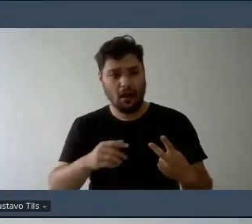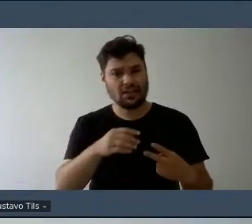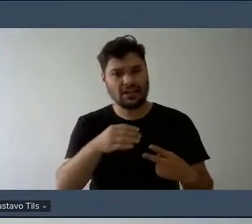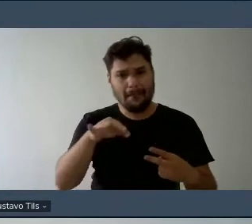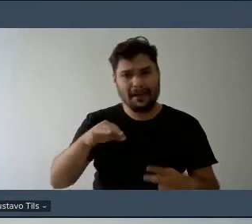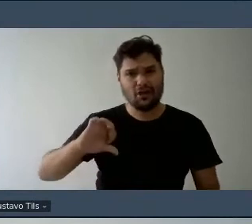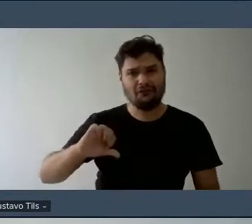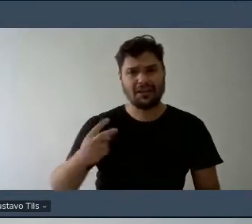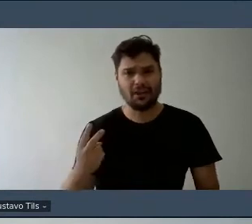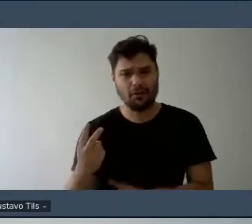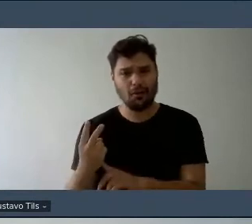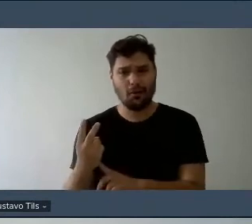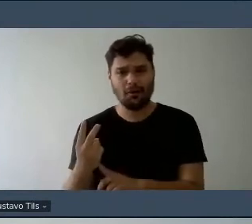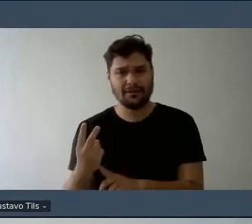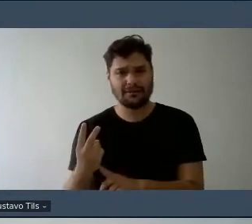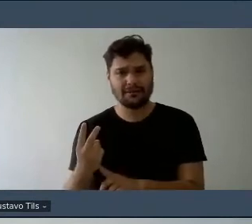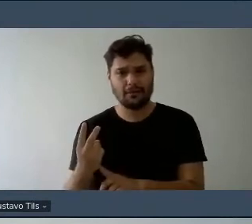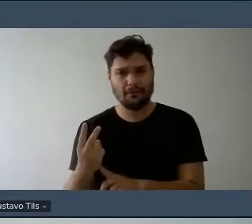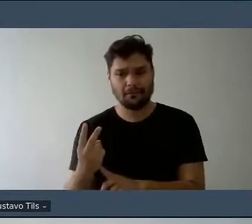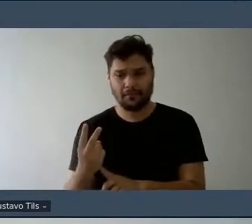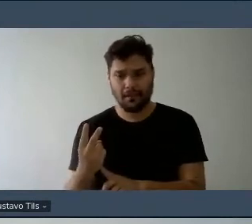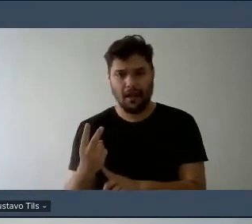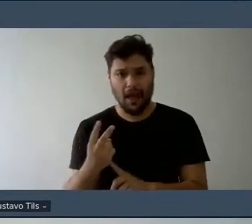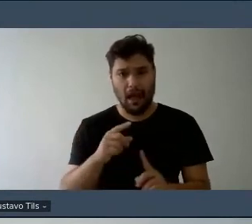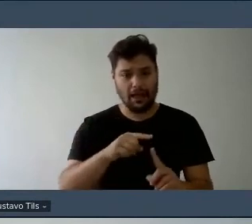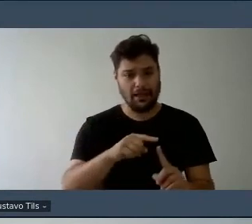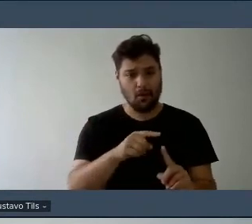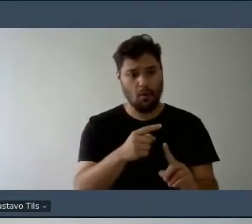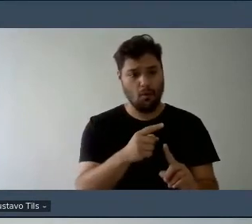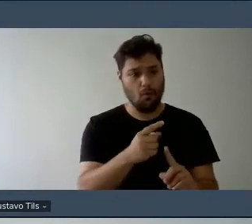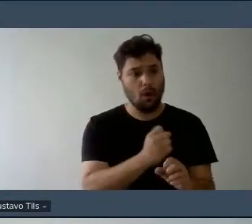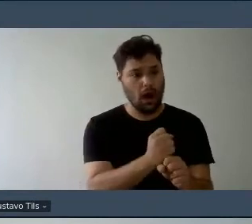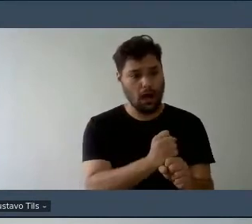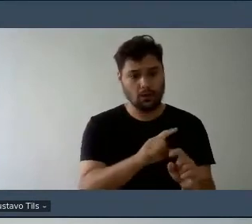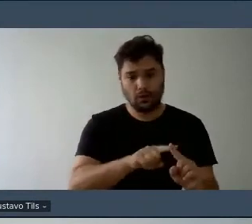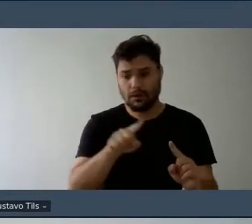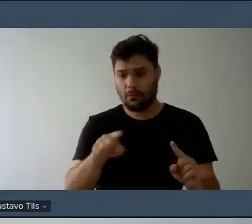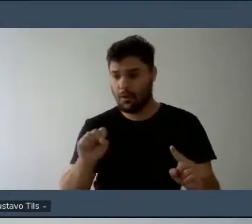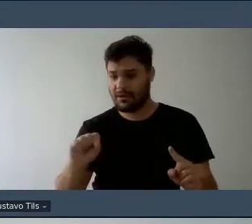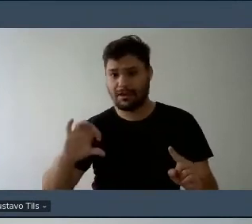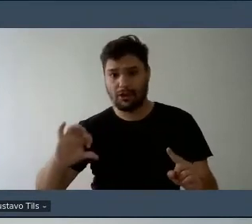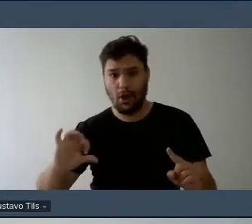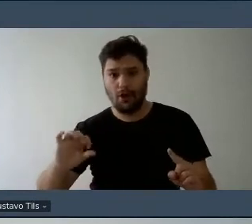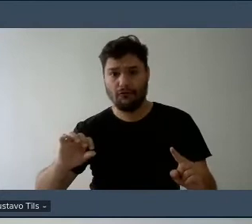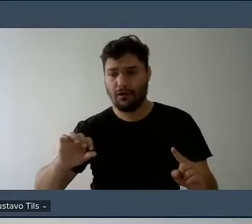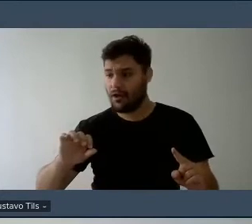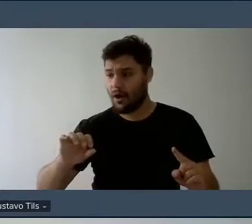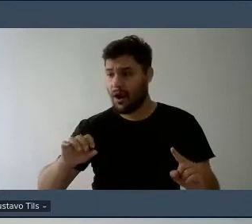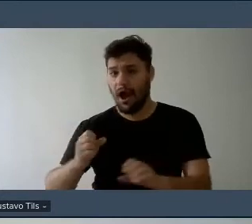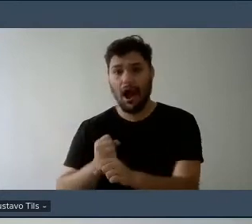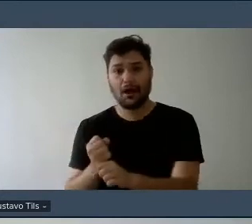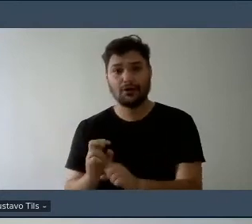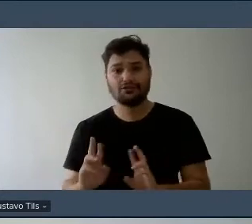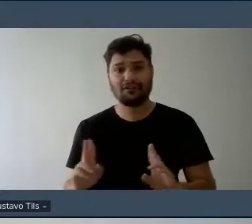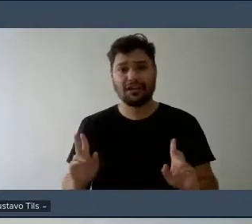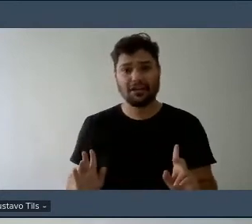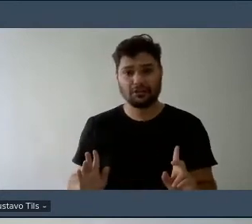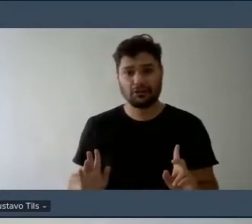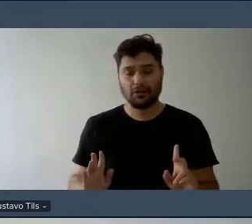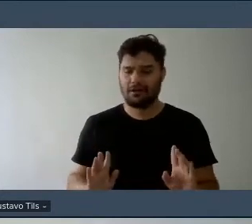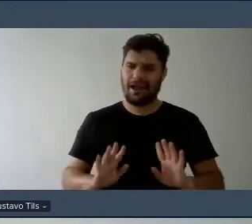é só passar para a página 89 ali embaixo que a gente lê aquele parágrafo não é para mexer na estrutura não ah tá